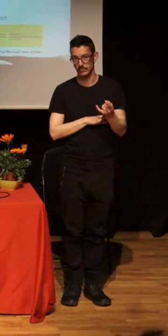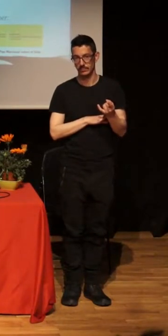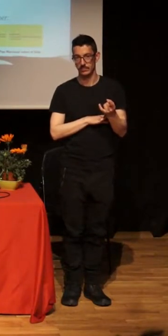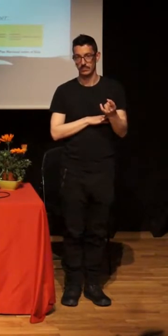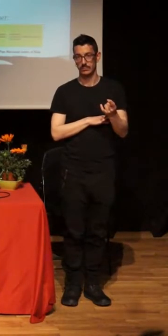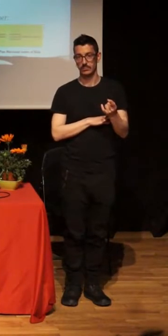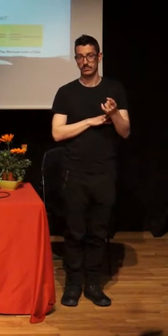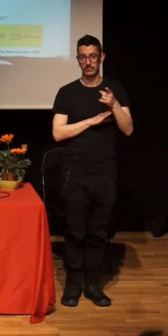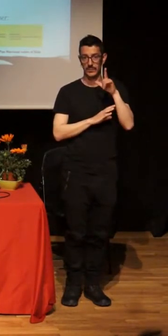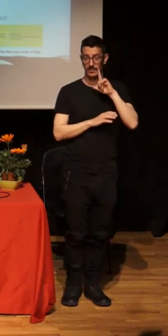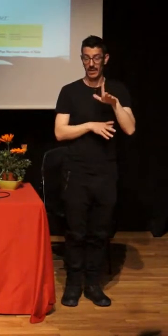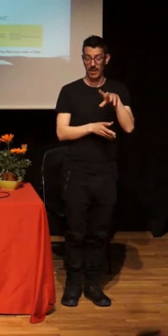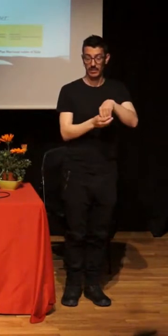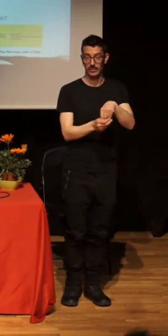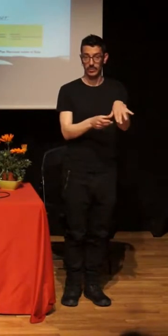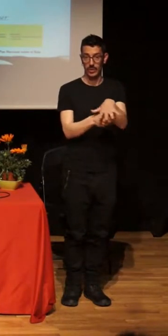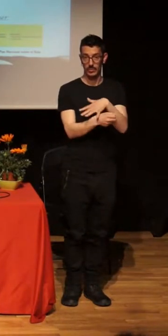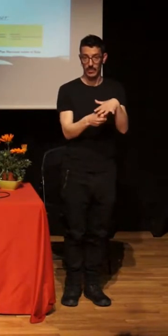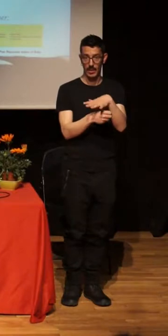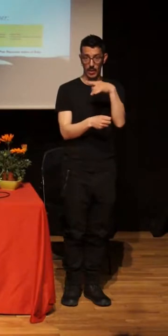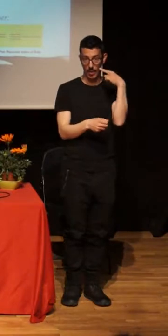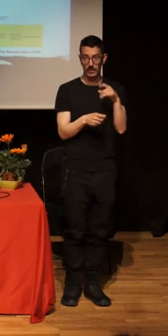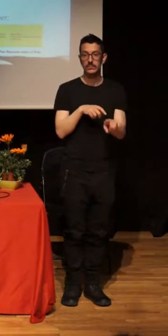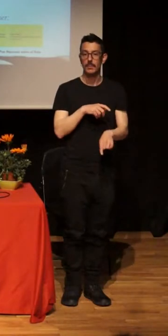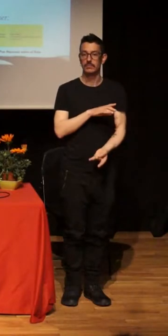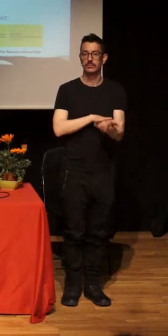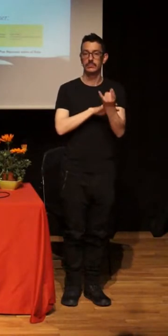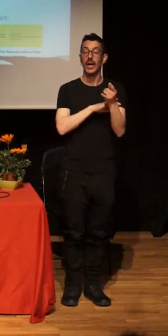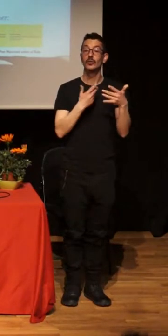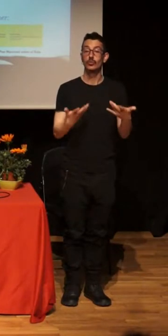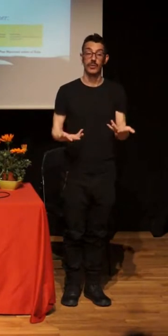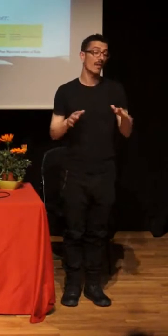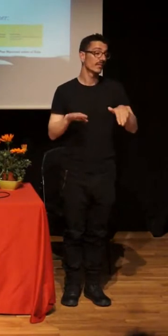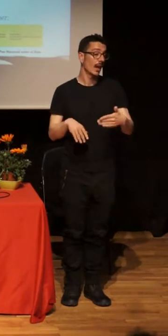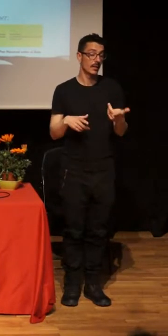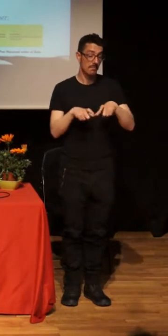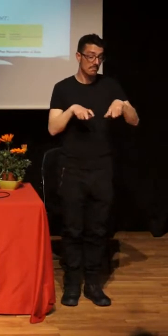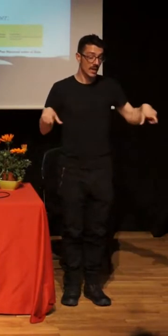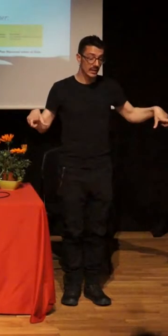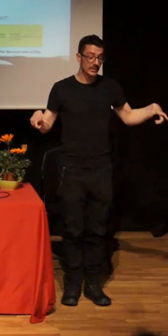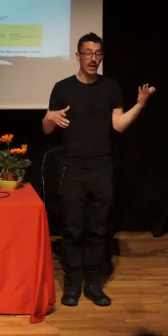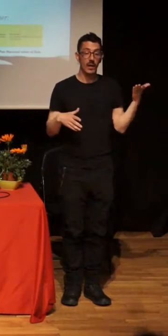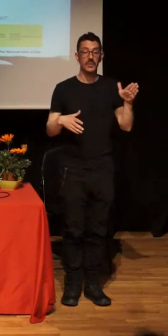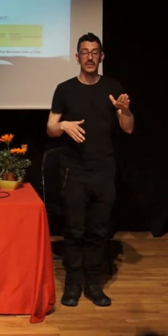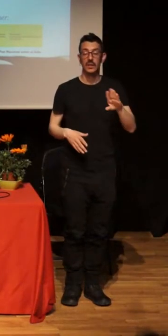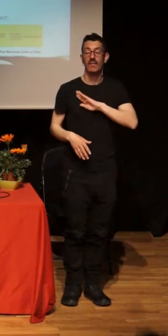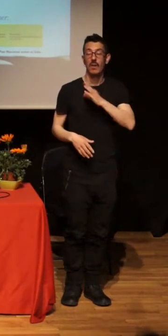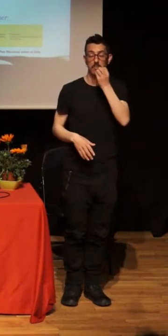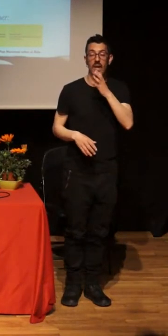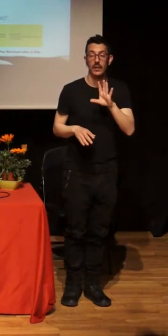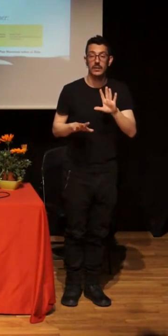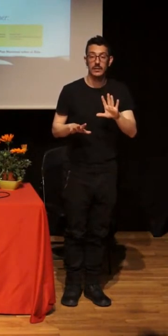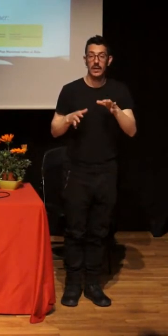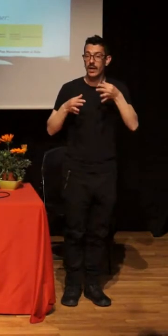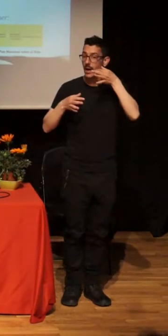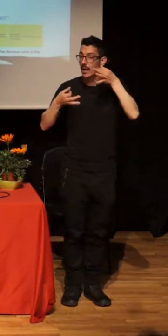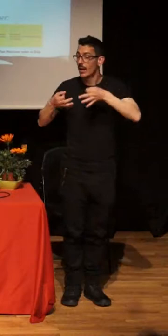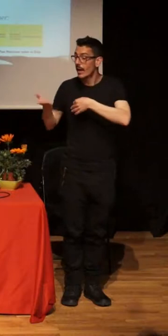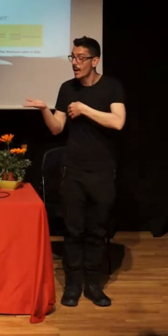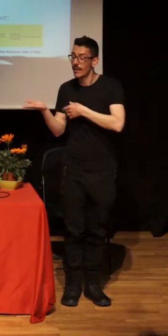So, it was like, well, maybe we are representing quite well the reality that there is, and the idea also was, we have given